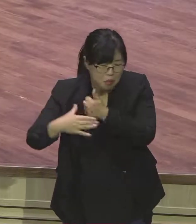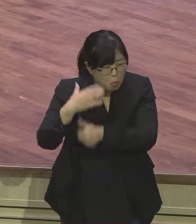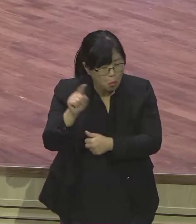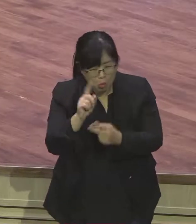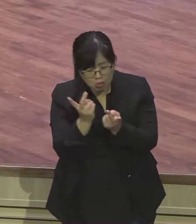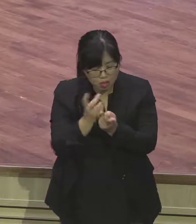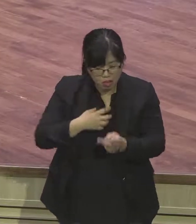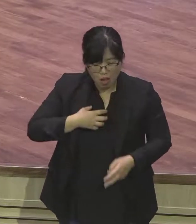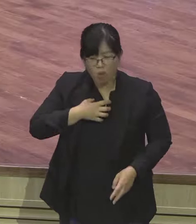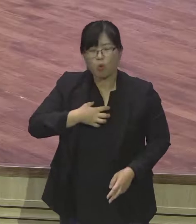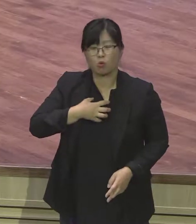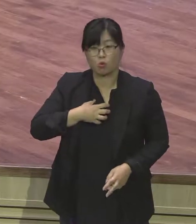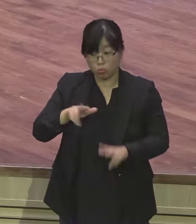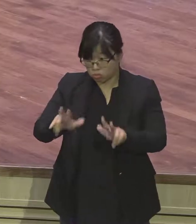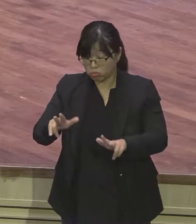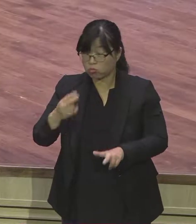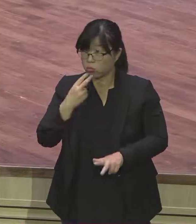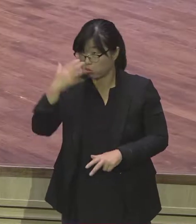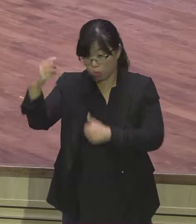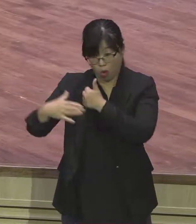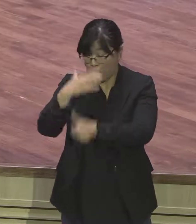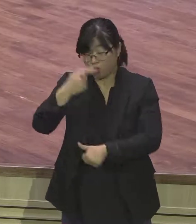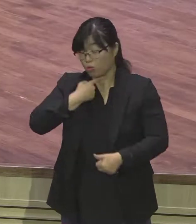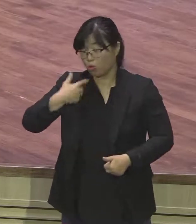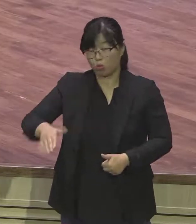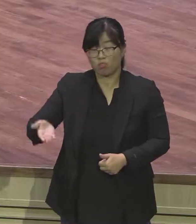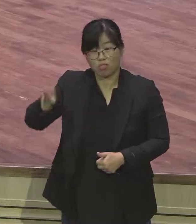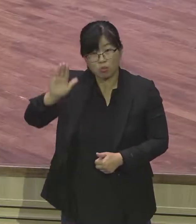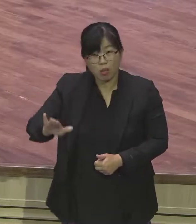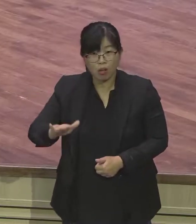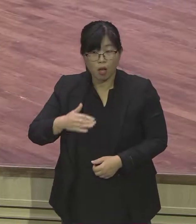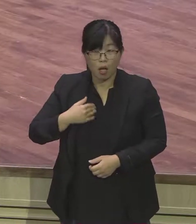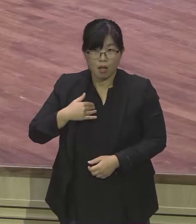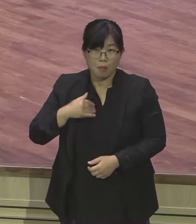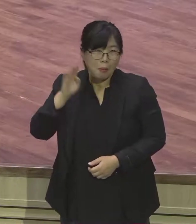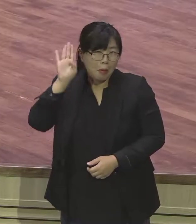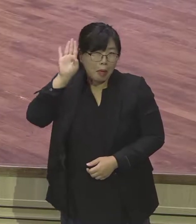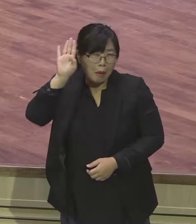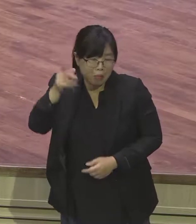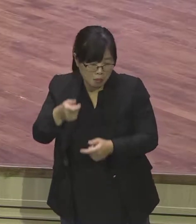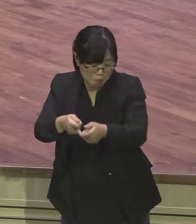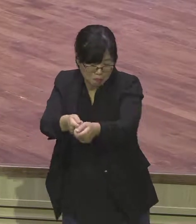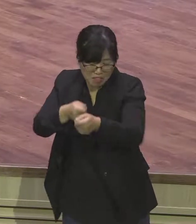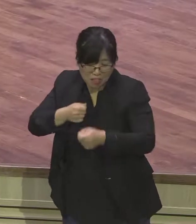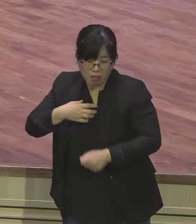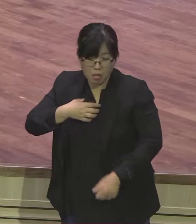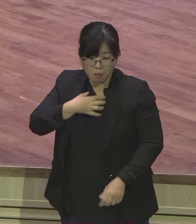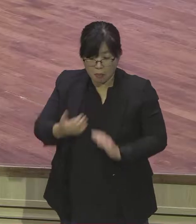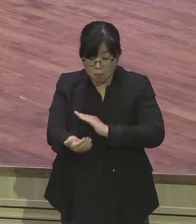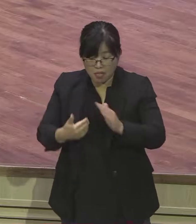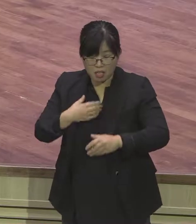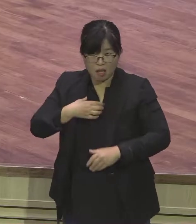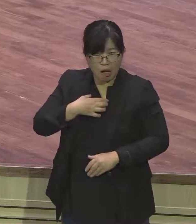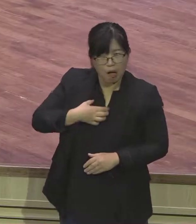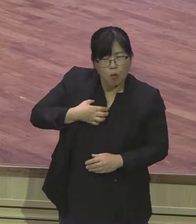이렇게 살면요 영적으로 신앙이 성장하지 않습니다.